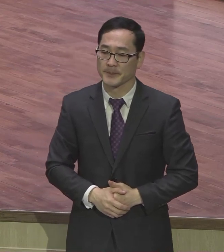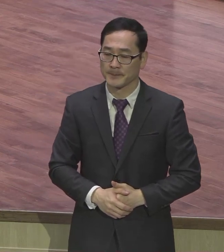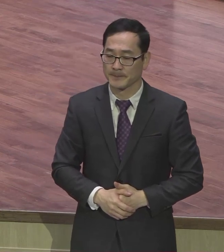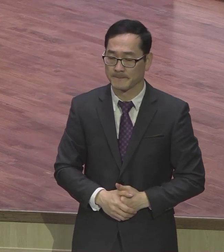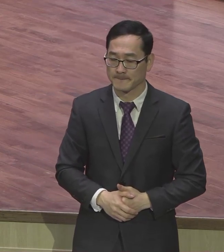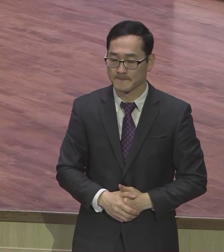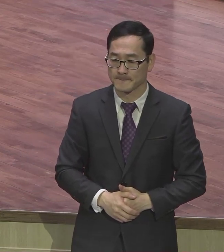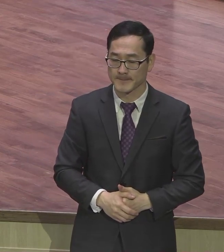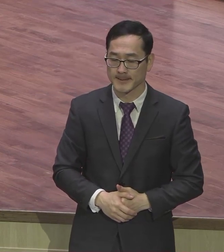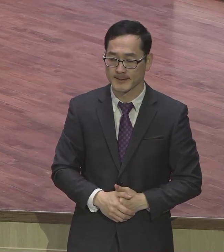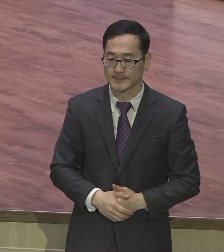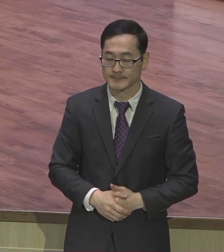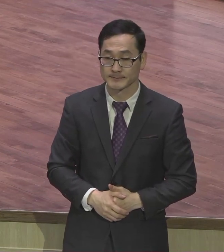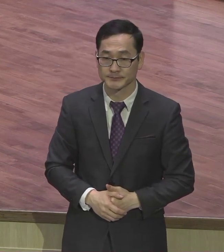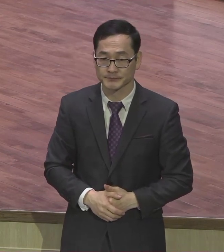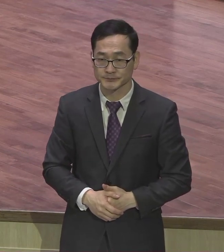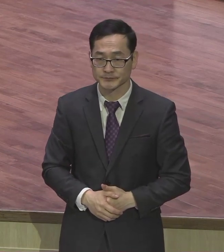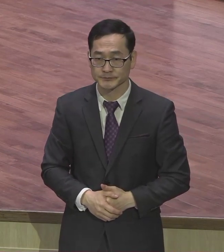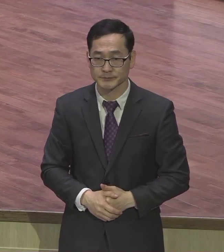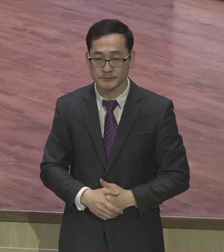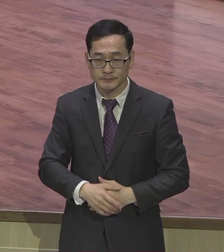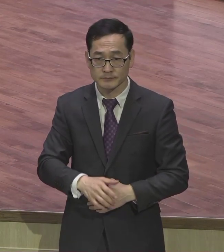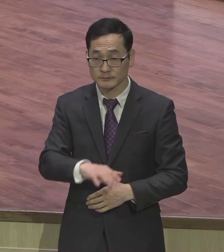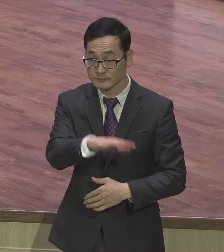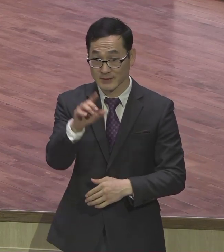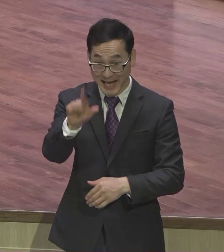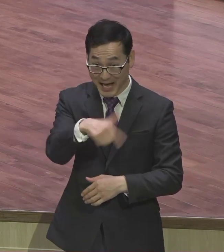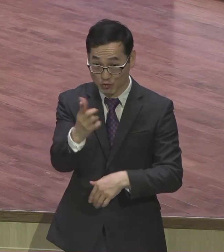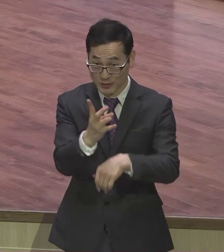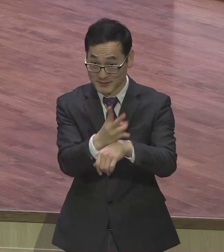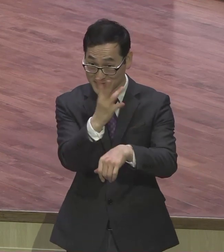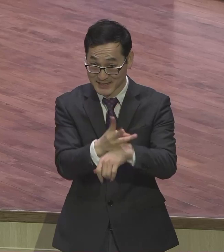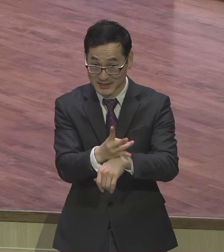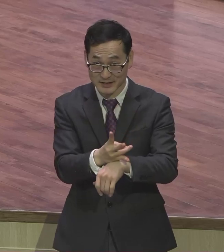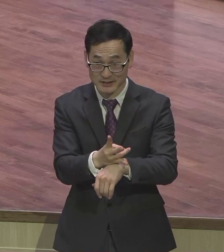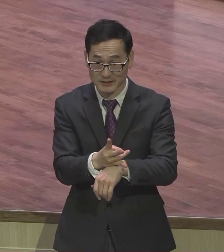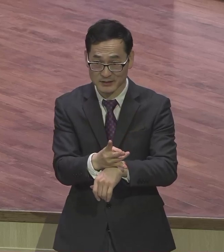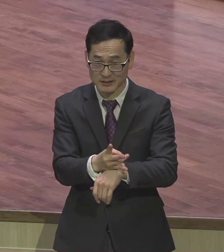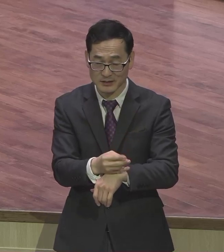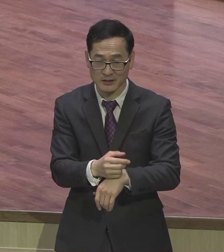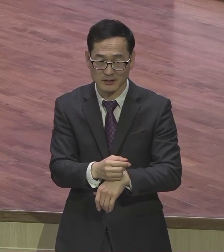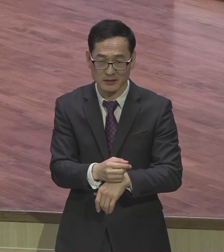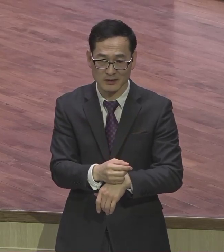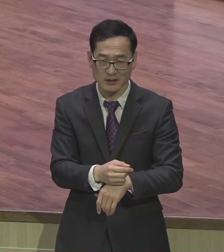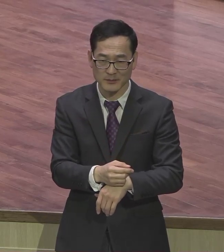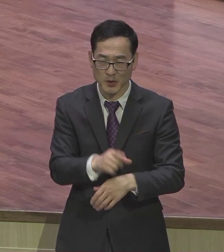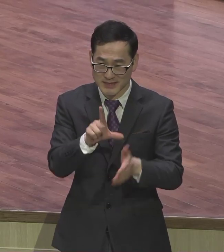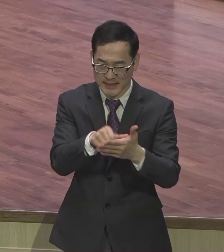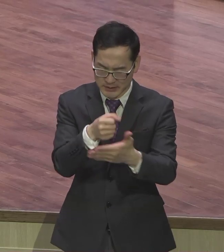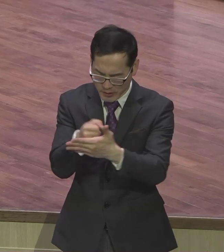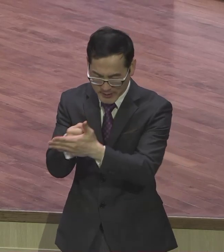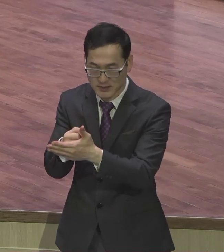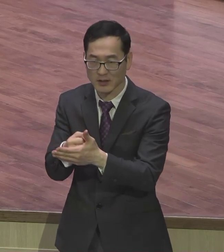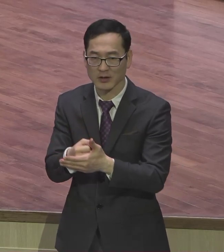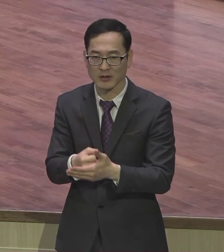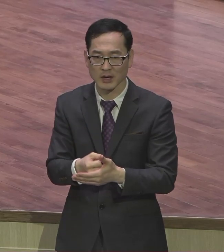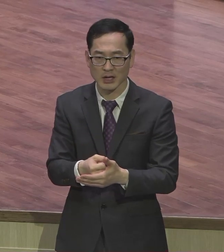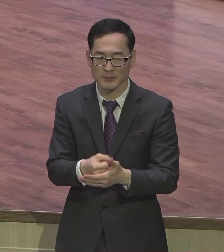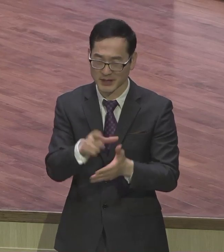여러분이요 24시 25시 정시로 무시로 하나님 앞에 언약자가 기도하면 어떤 문제가